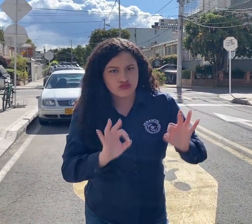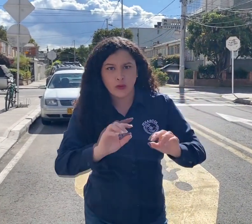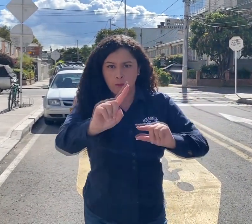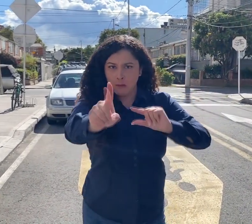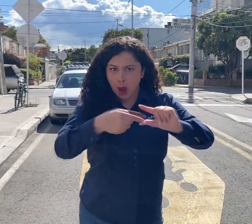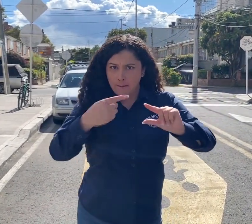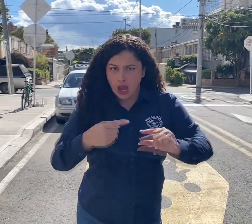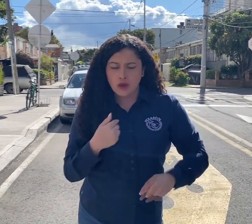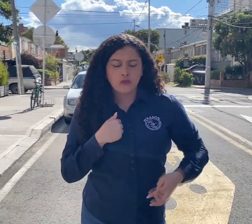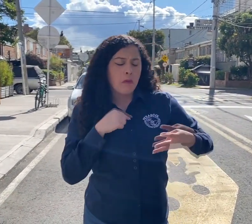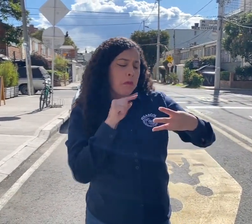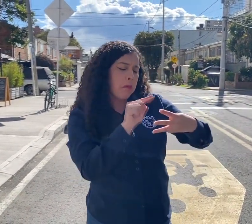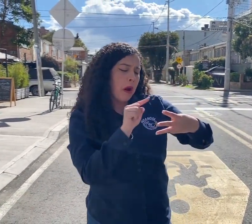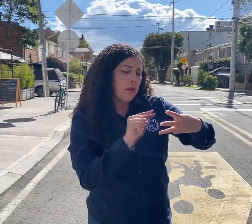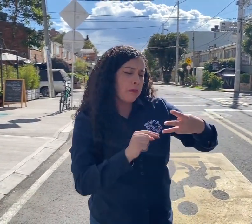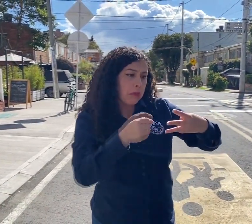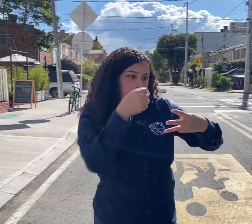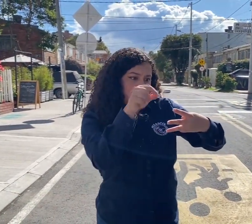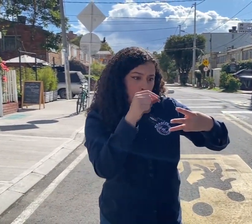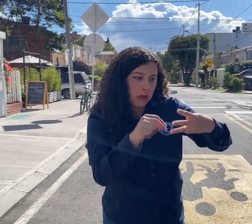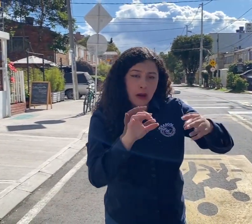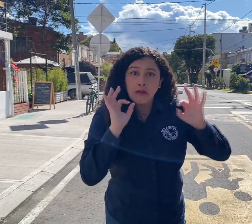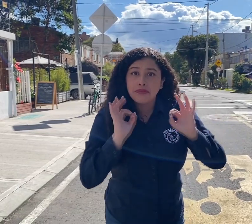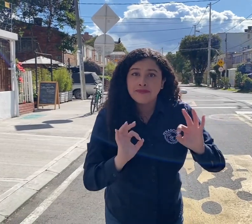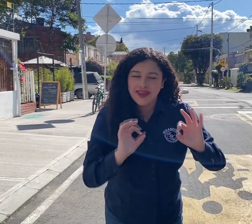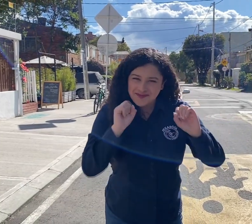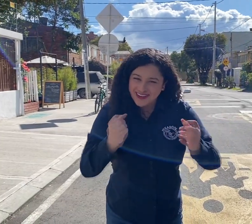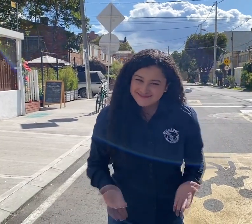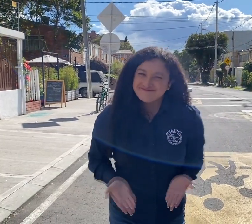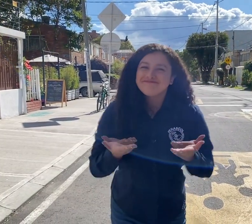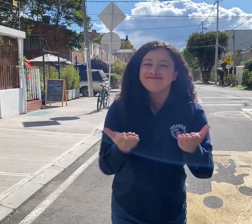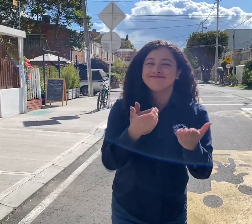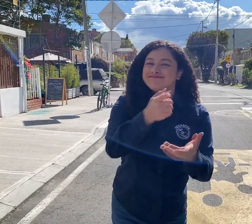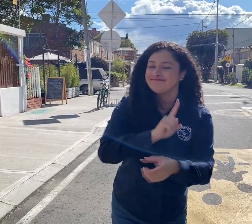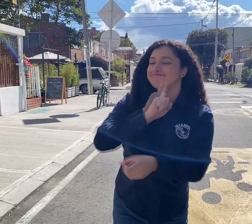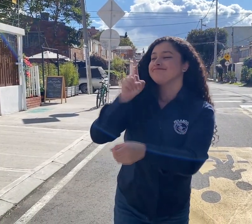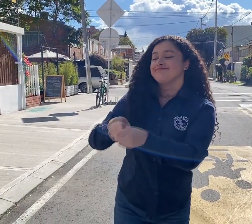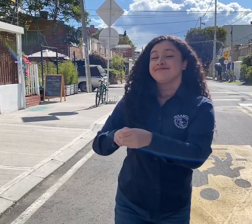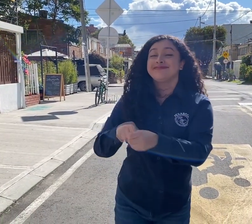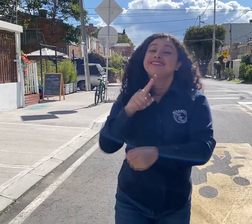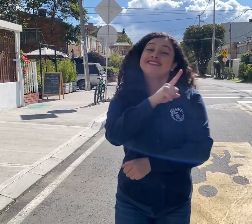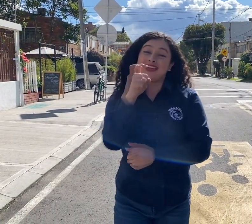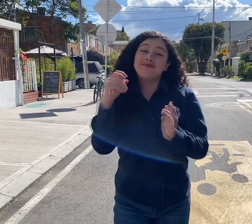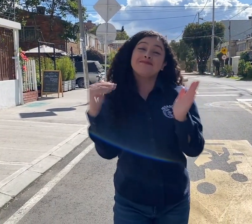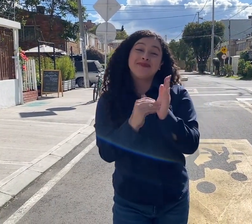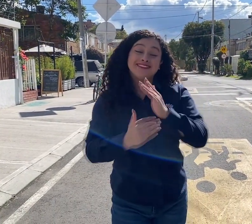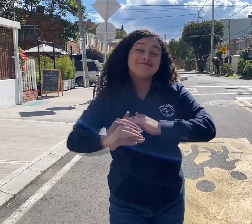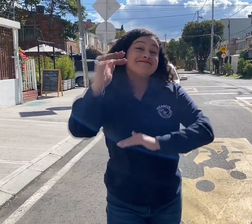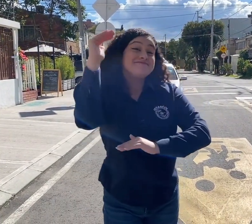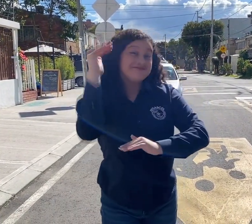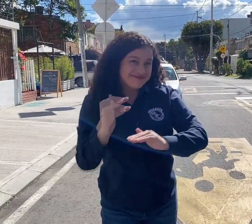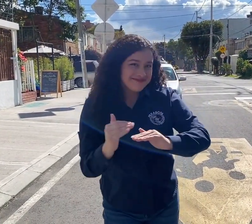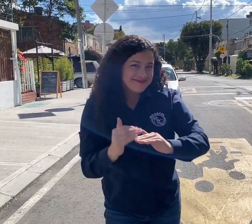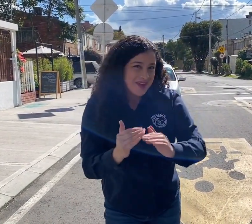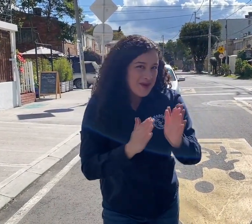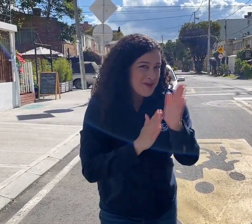esto por correo. Y si cumples con los requisitos, pagarás $100,000 en la inscripción. Así es.